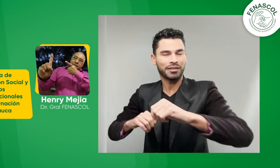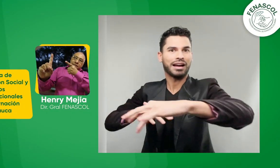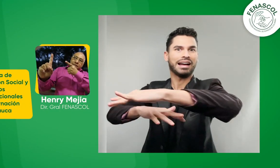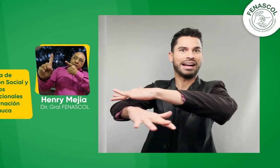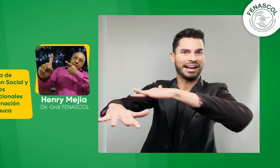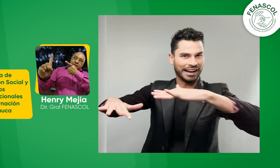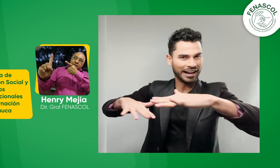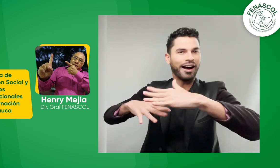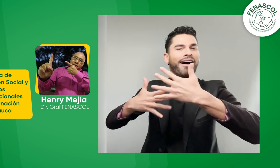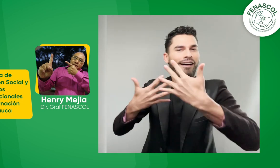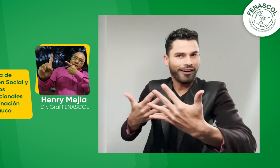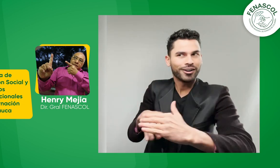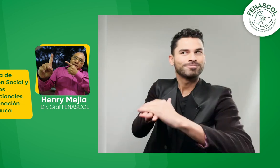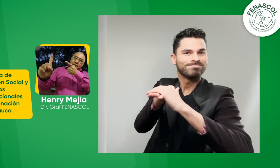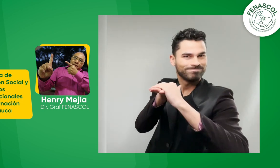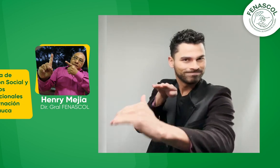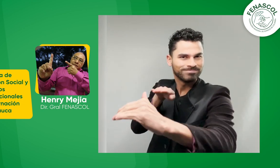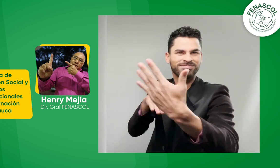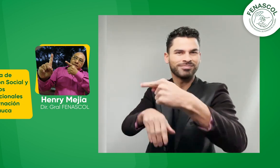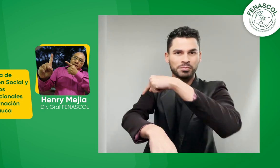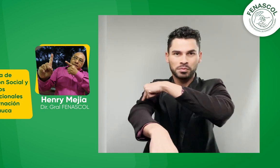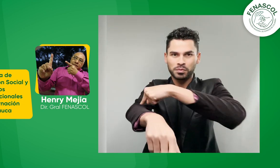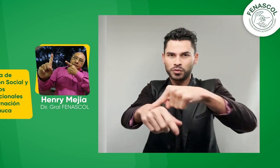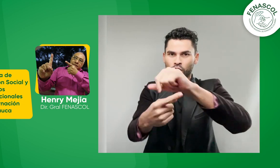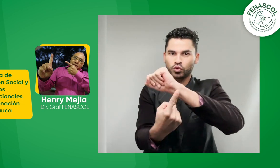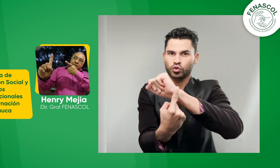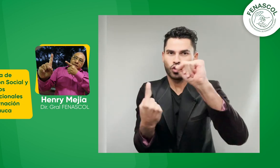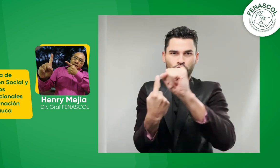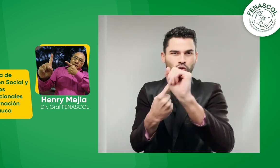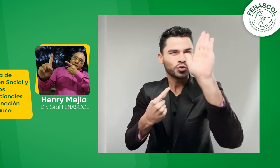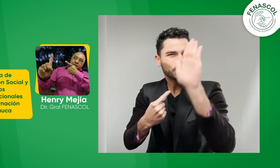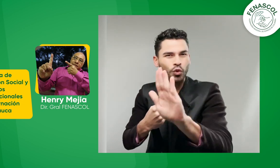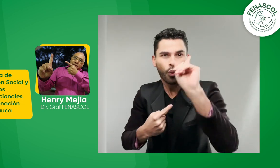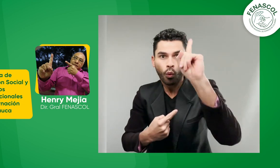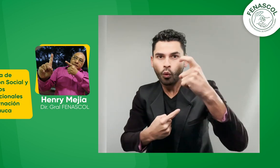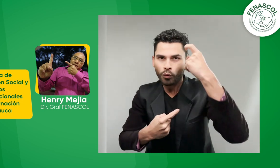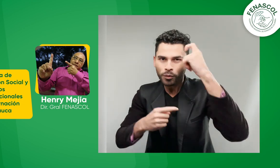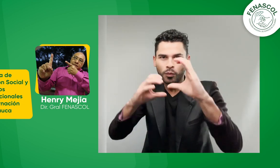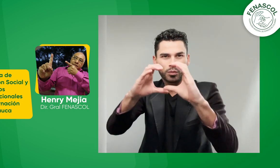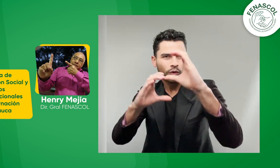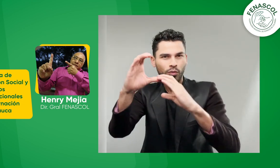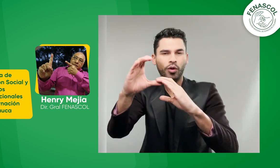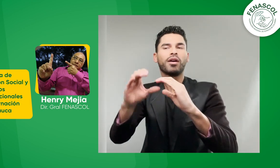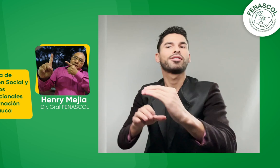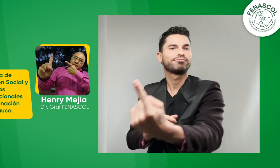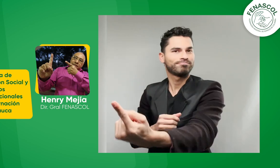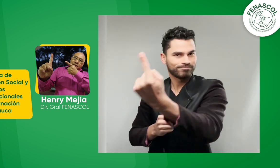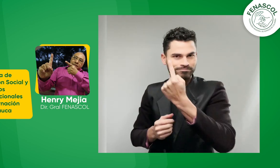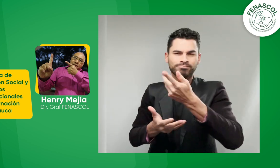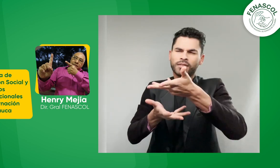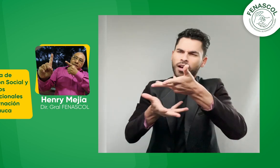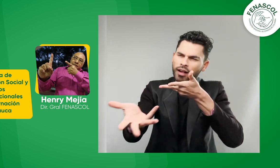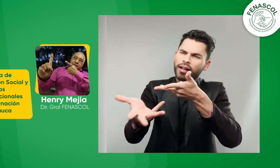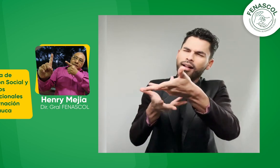Esta noticia que se habló sobre la Oficina de Gestión Social y Asuntos Poblacionales de la Gobernación del Cauca